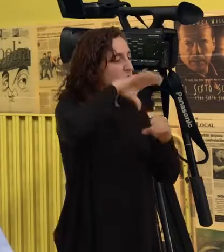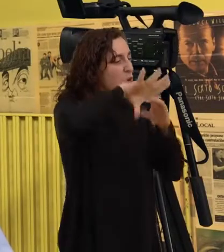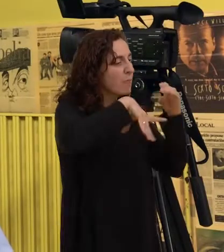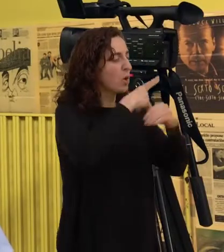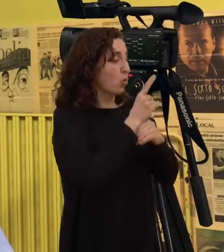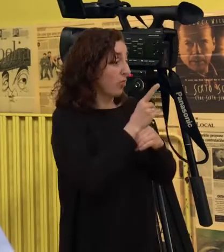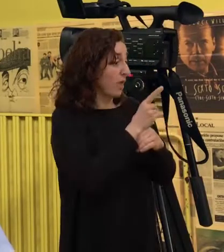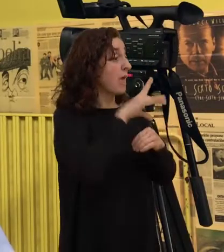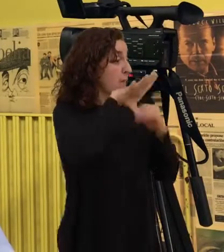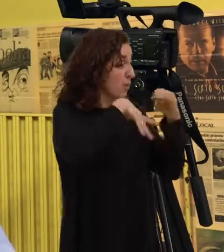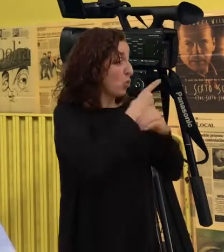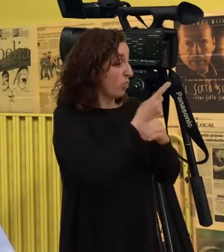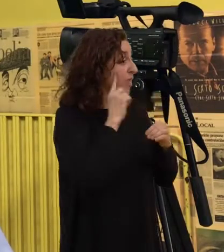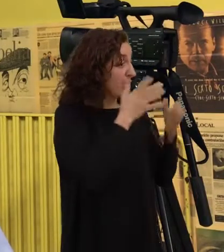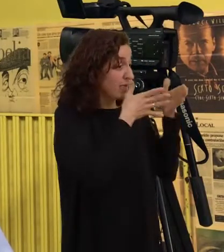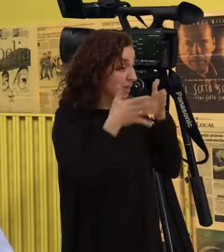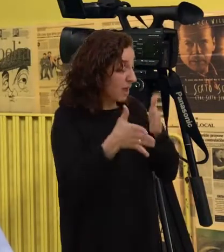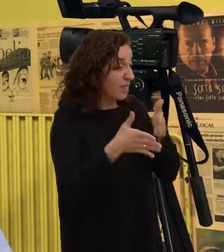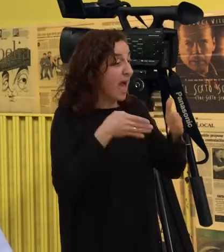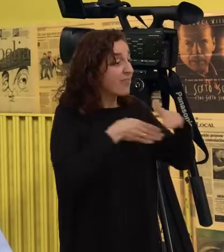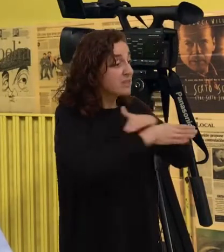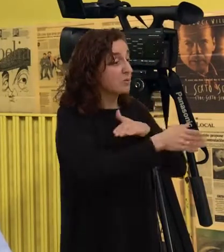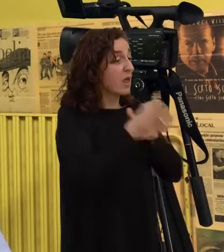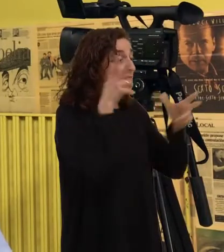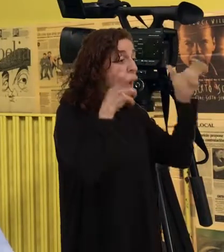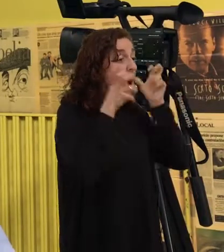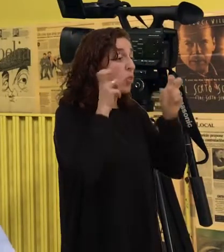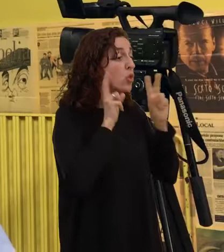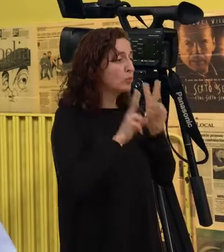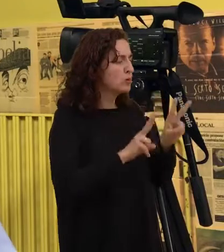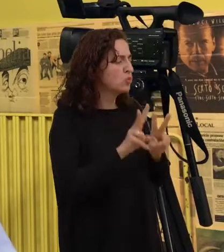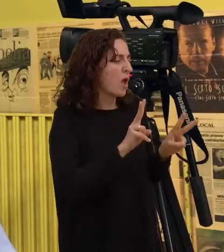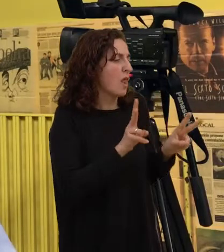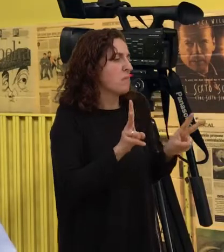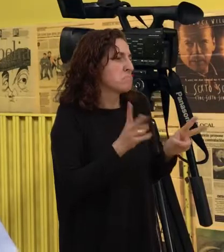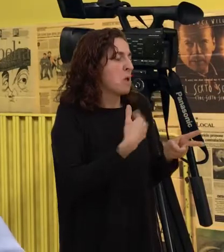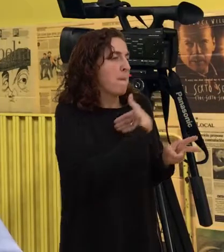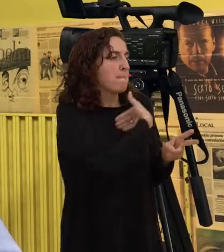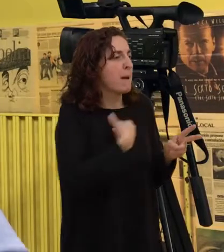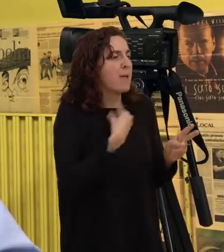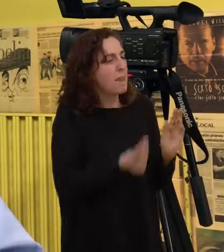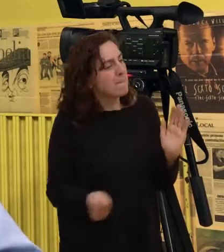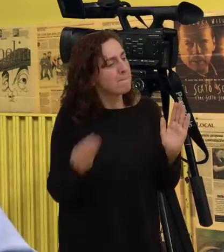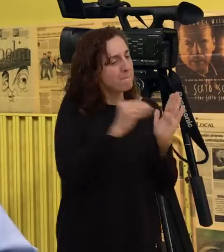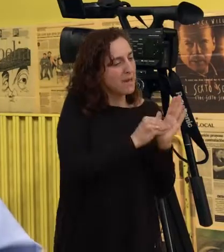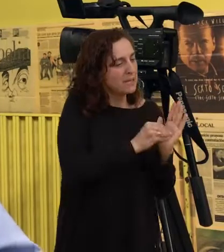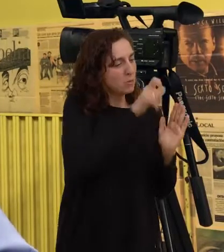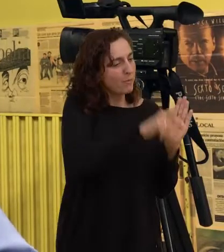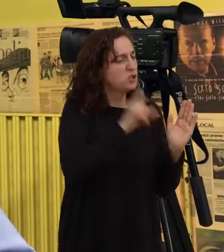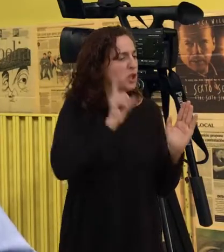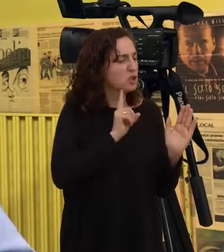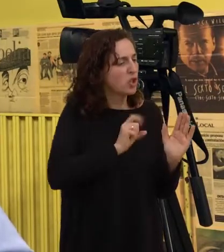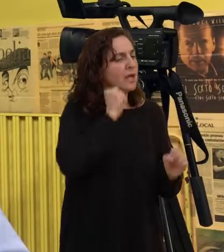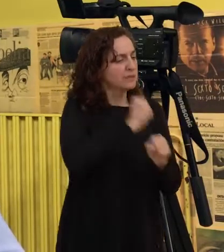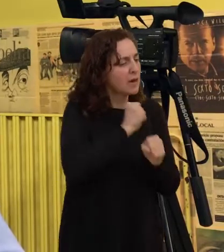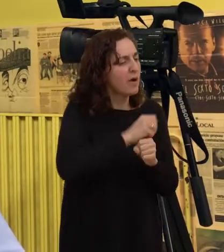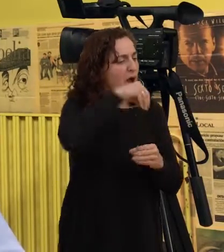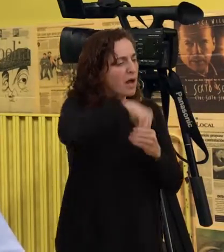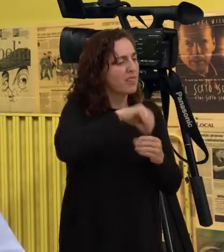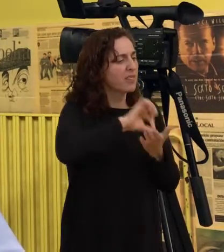dedica á accesibilidade audiovisual que papel añadido pode tener unha persona sorda trabajando en un centro especial de